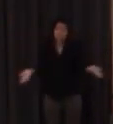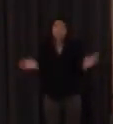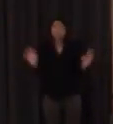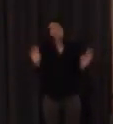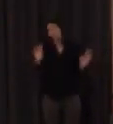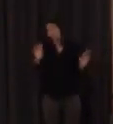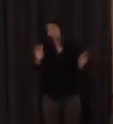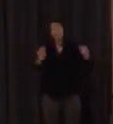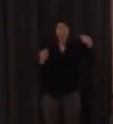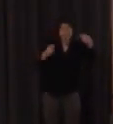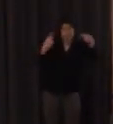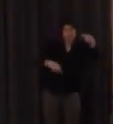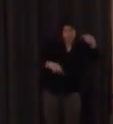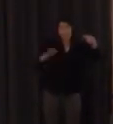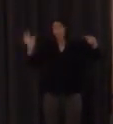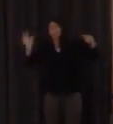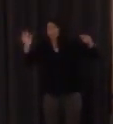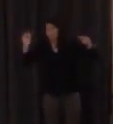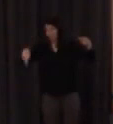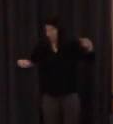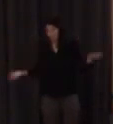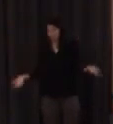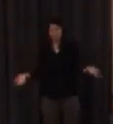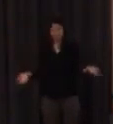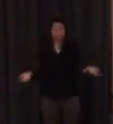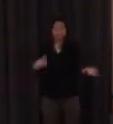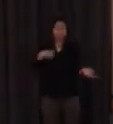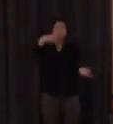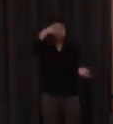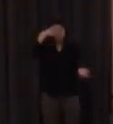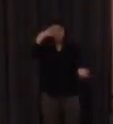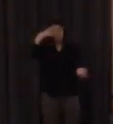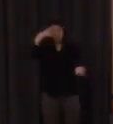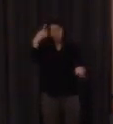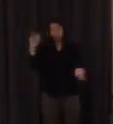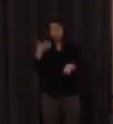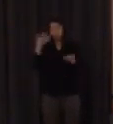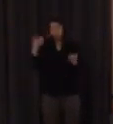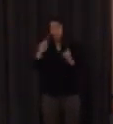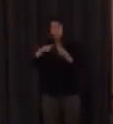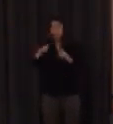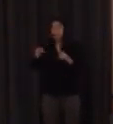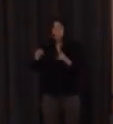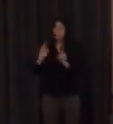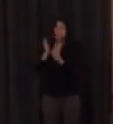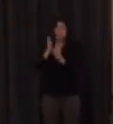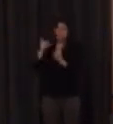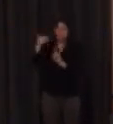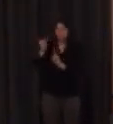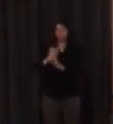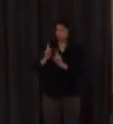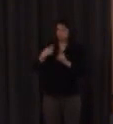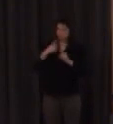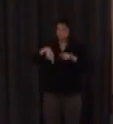ventajas no creo que interfiriese para mal porque luego está la gracia de cada uno en el signar igual